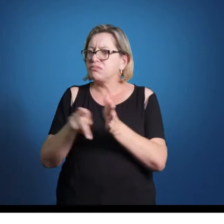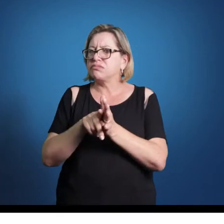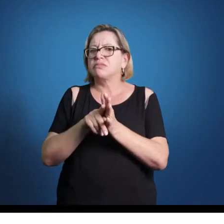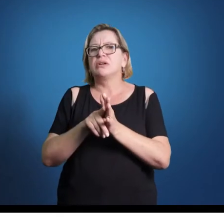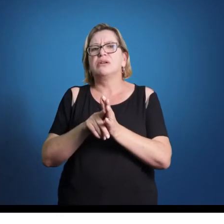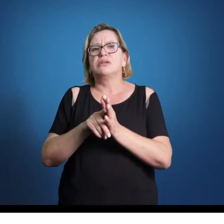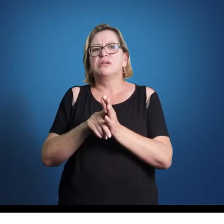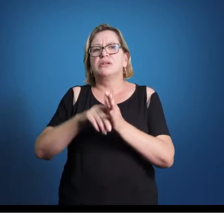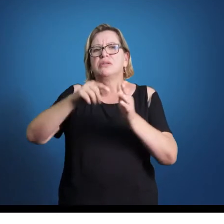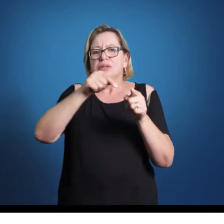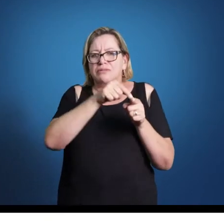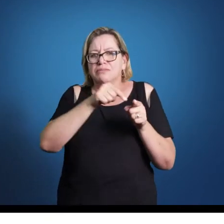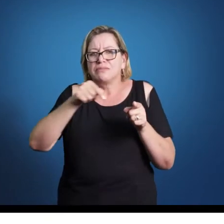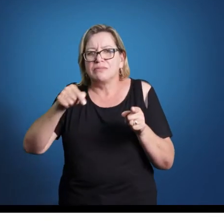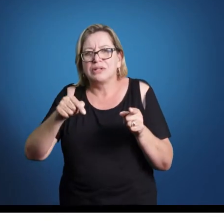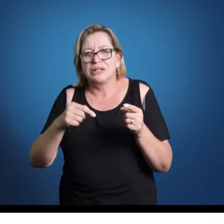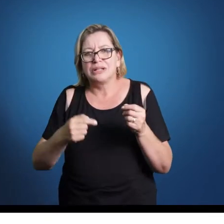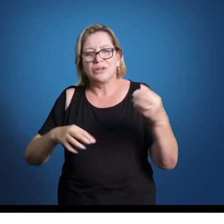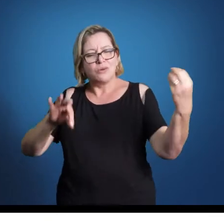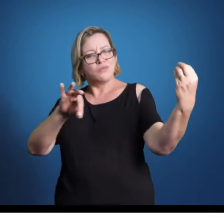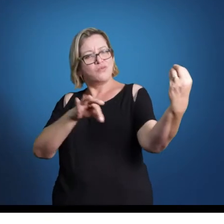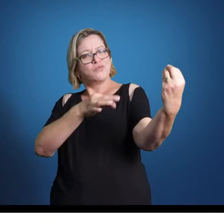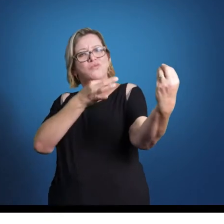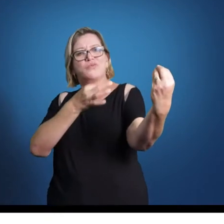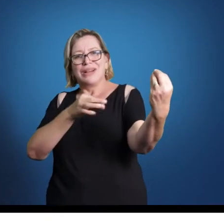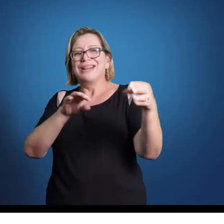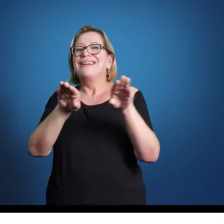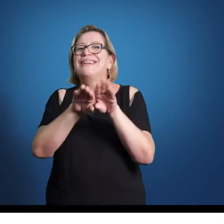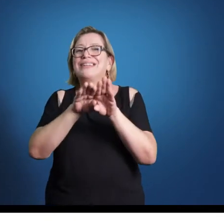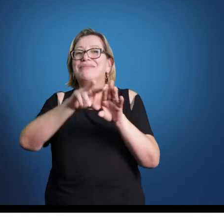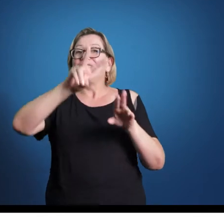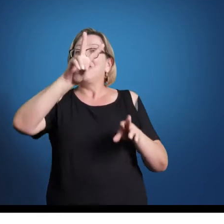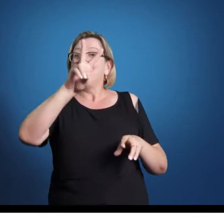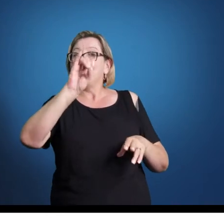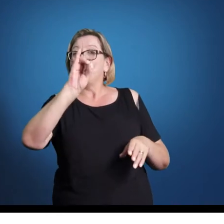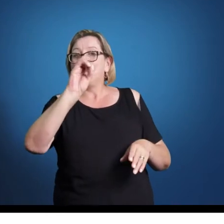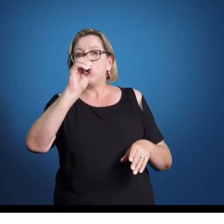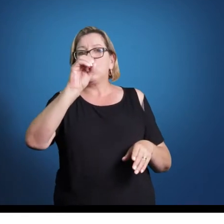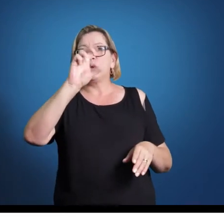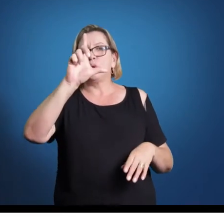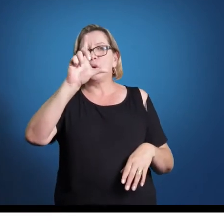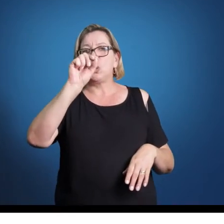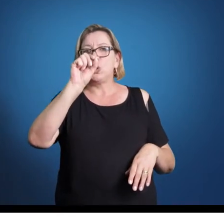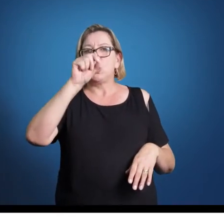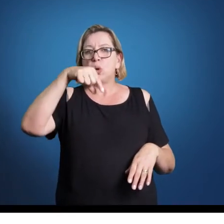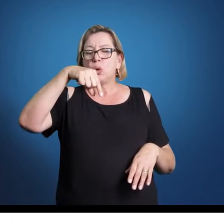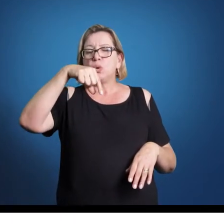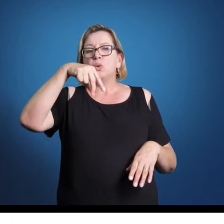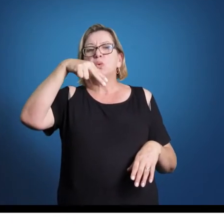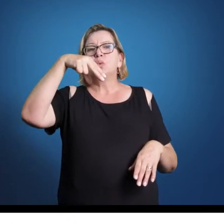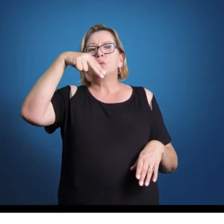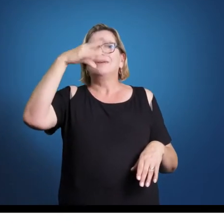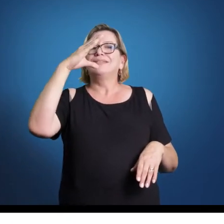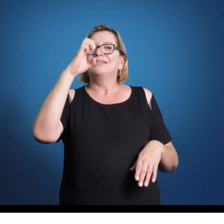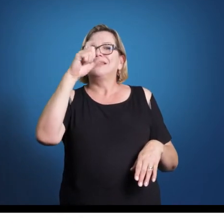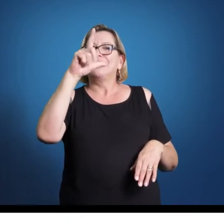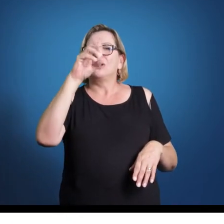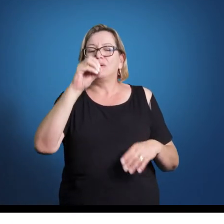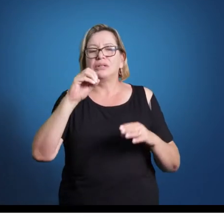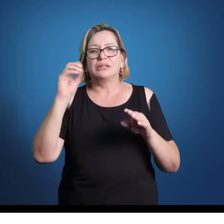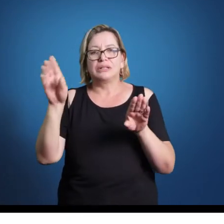dois violinos, viola e violoncelo, ou seja, estreitamente instrumental, e você vai ter uma grande importância para a música solo,